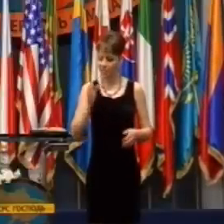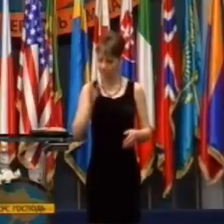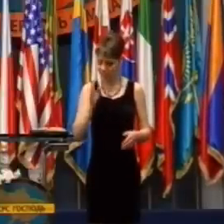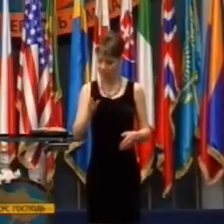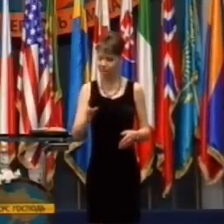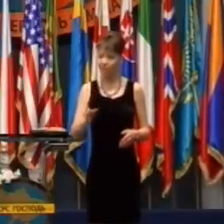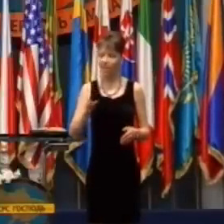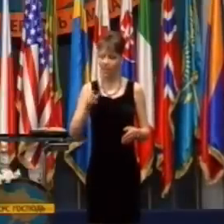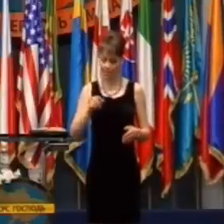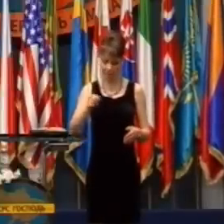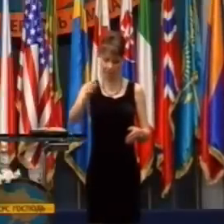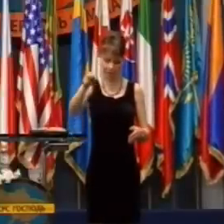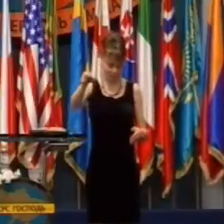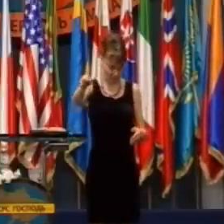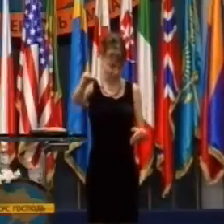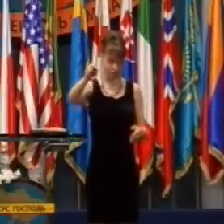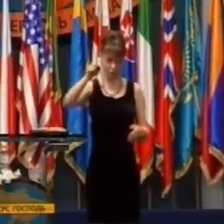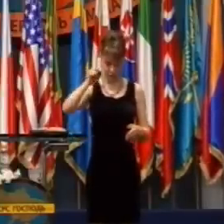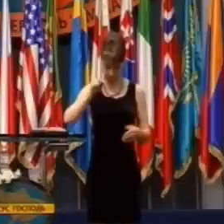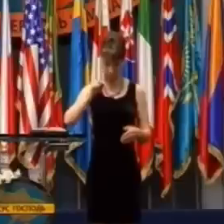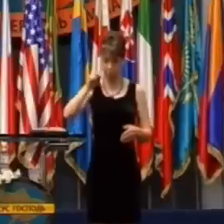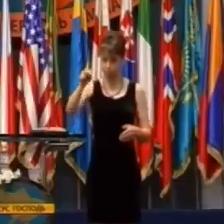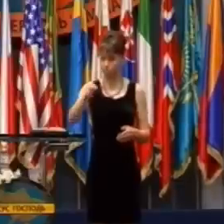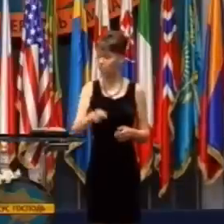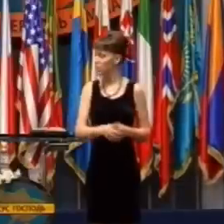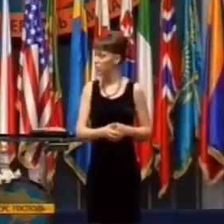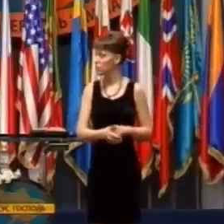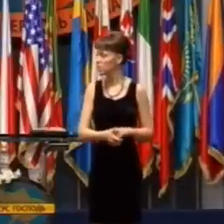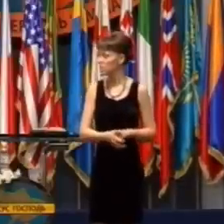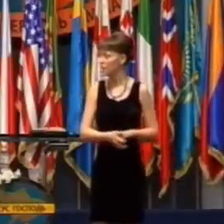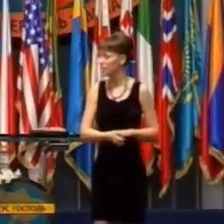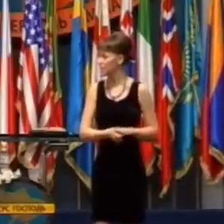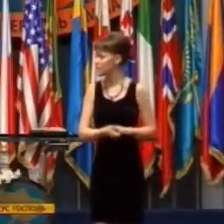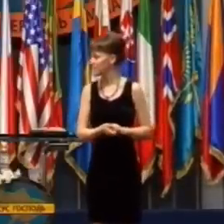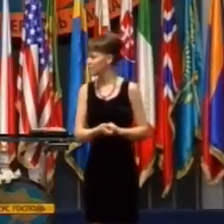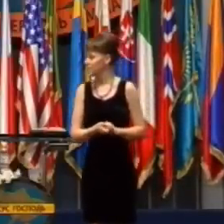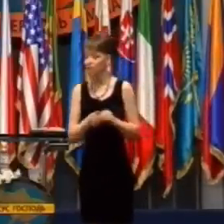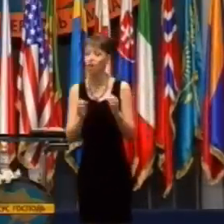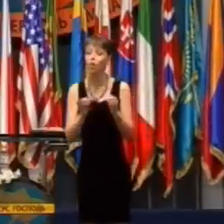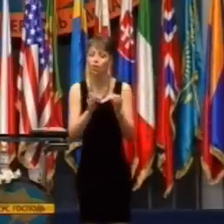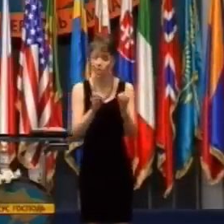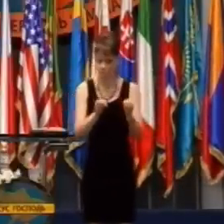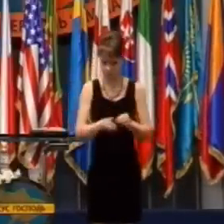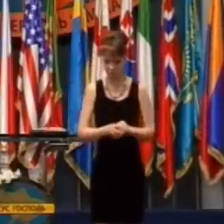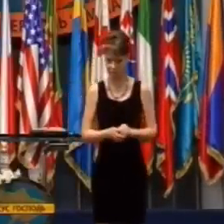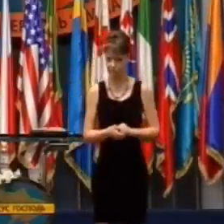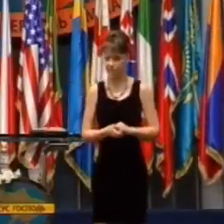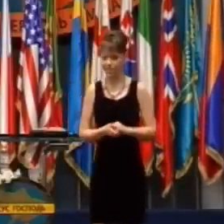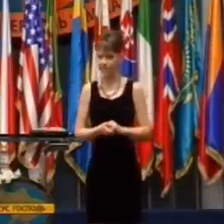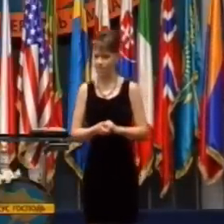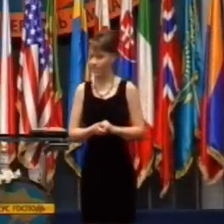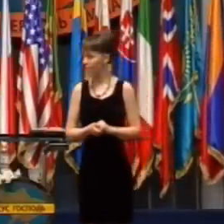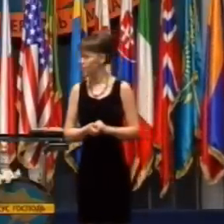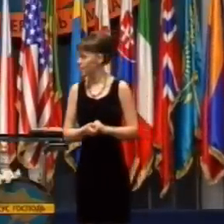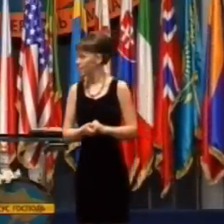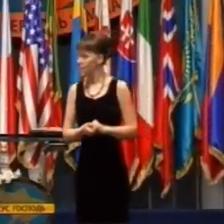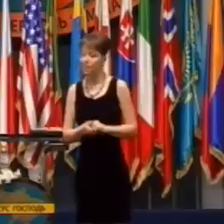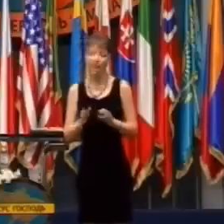kráčaj. A dcera chodila hore dole. Zdravotná sestra, ktorá ju mala na starosti,